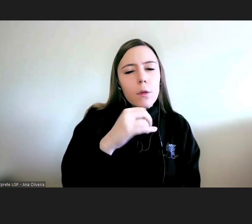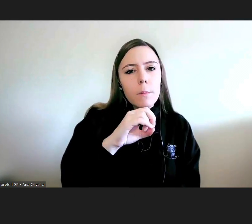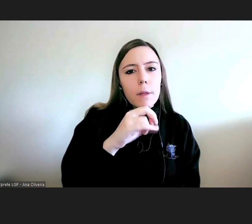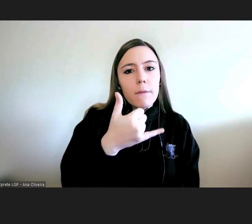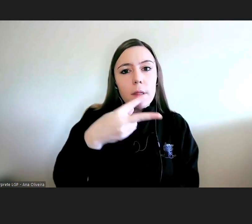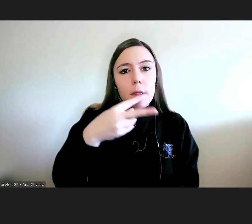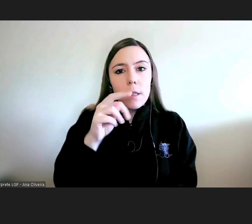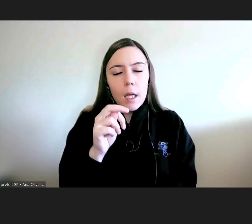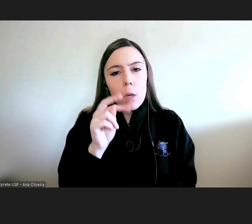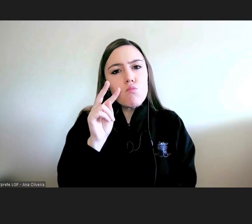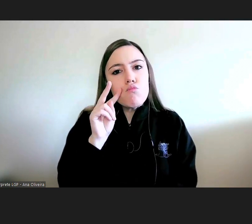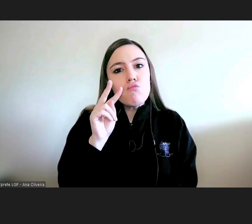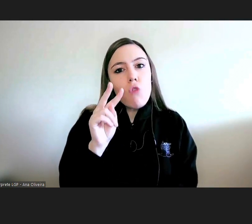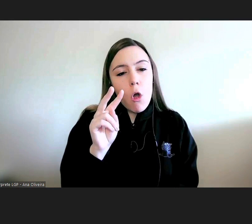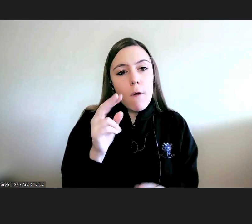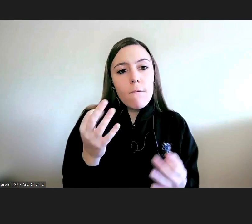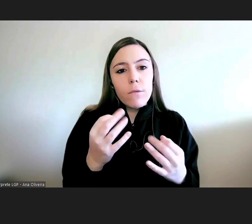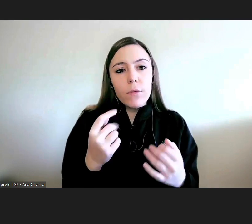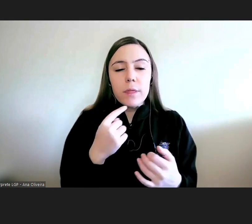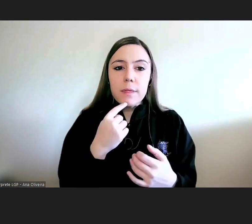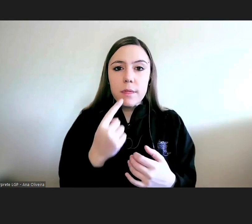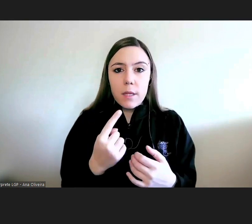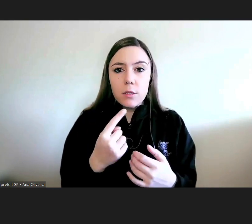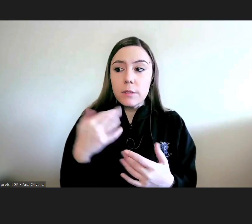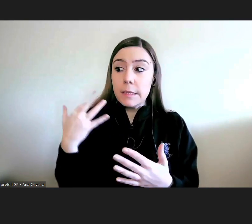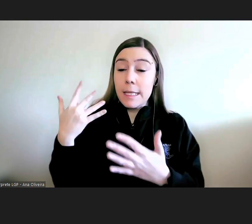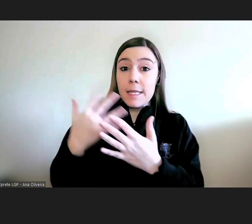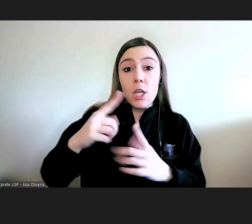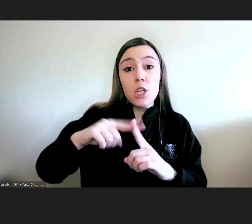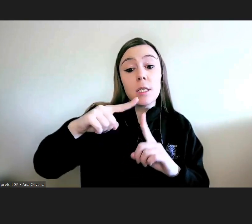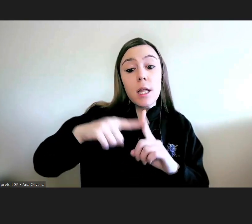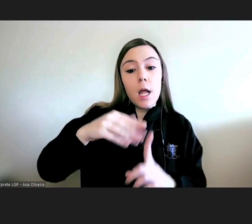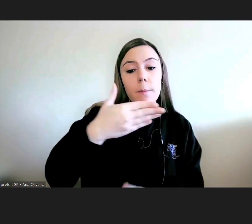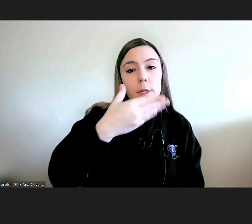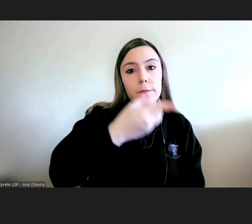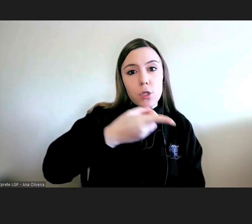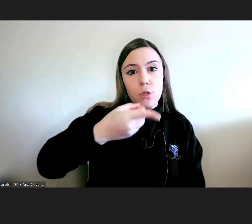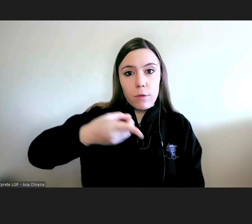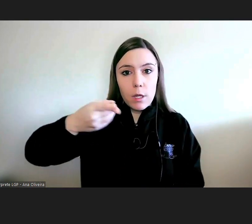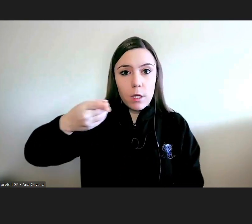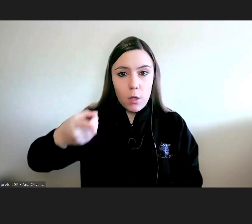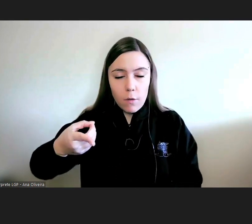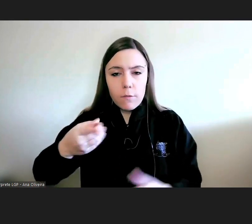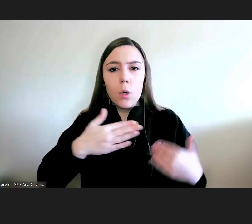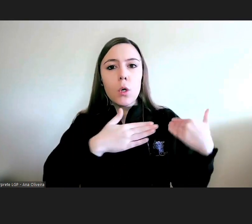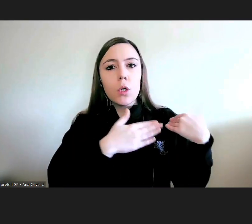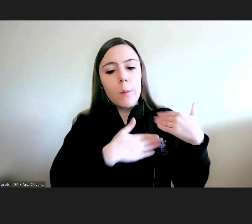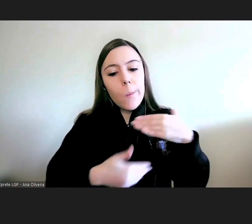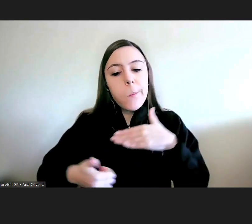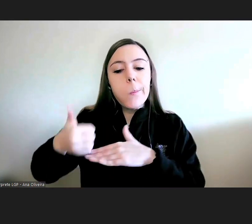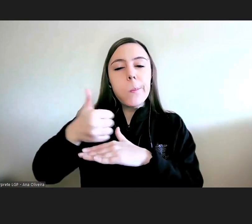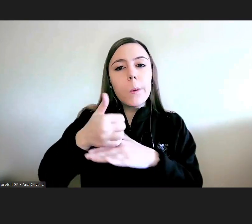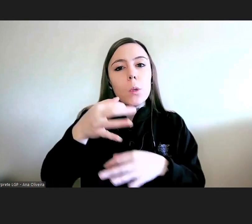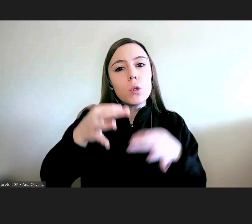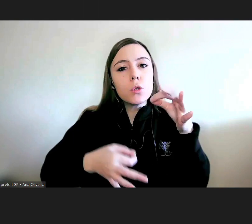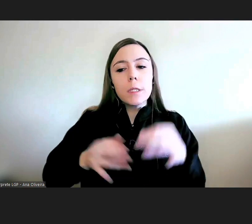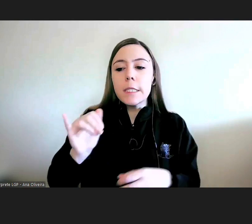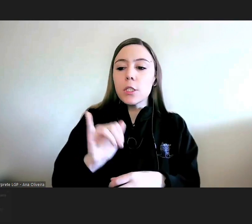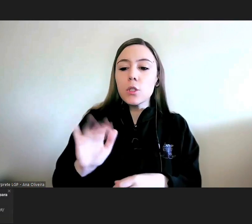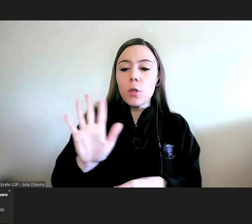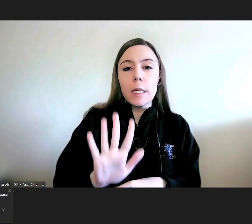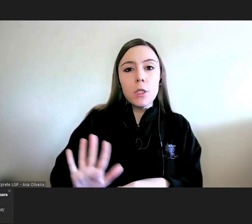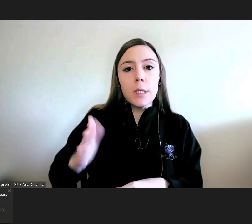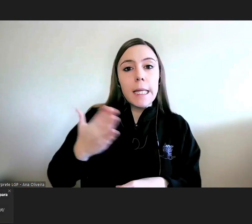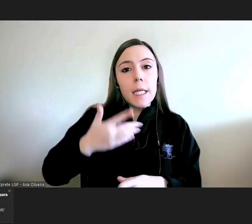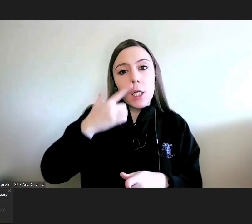encontram a menção, realmente, que desde 1999 o Provedor de Justiça é Instituição Nacional de Direitos Humanos